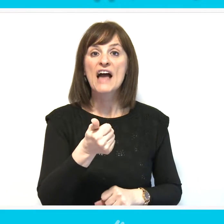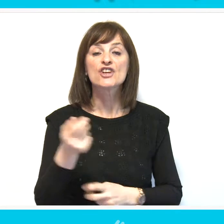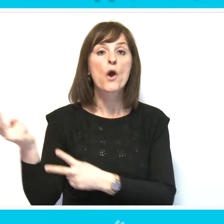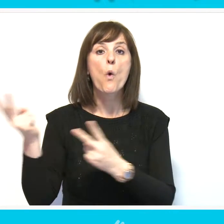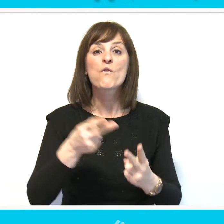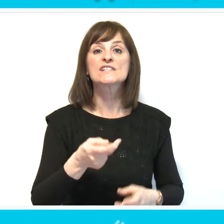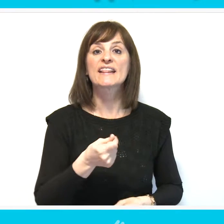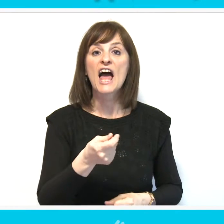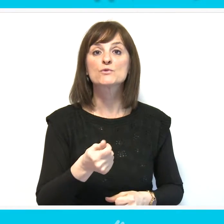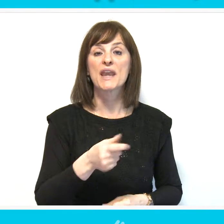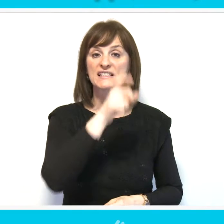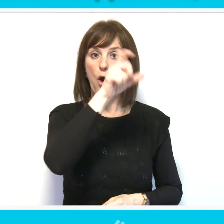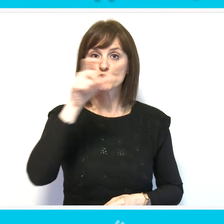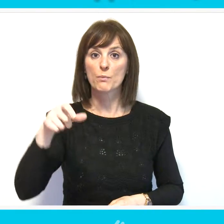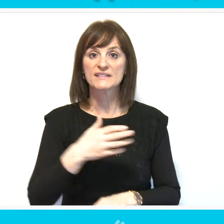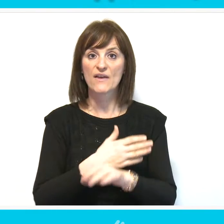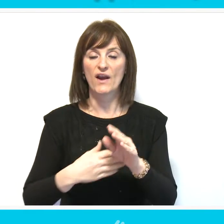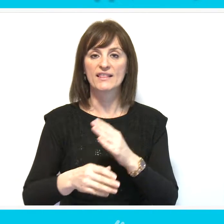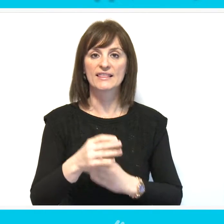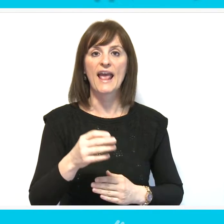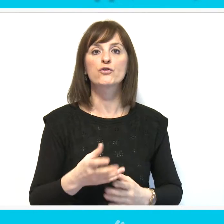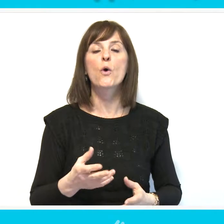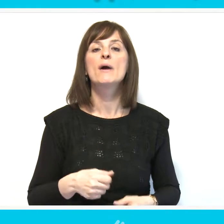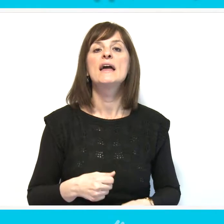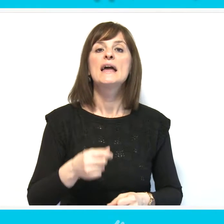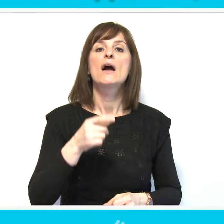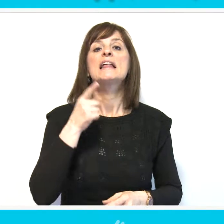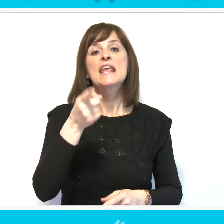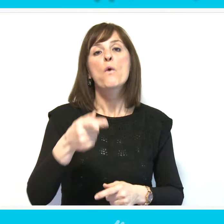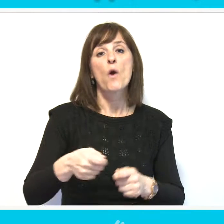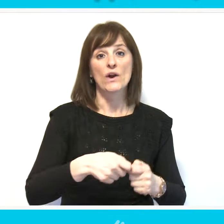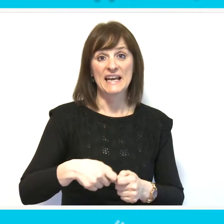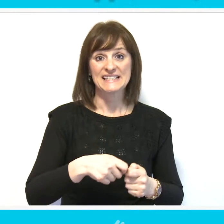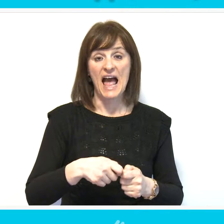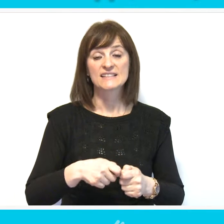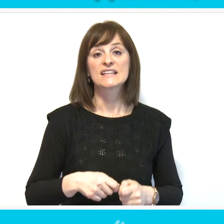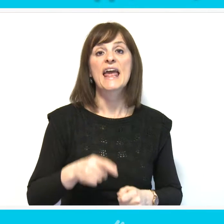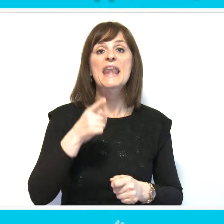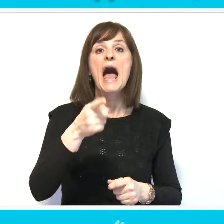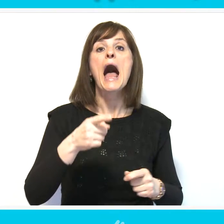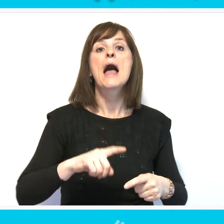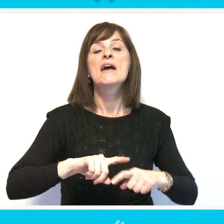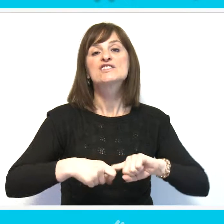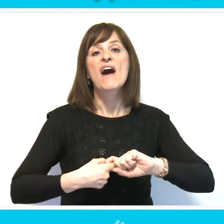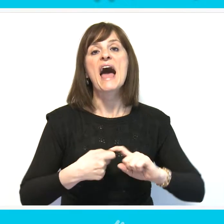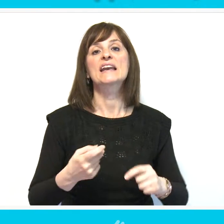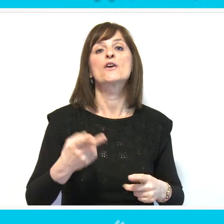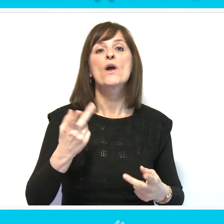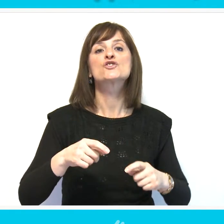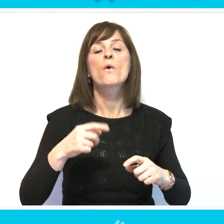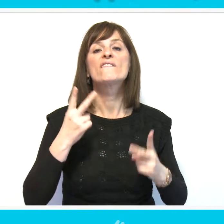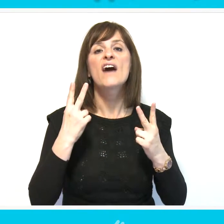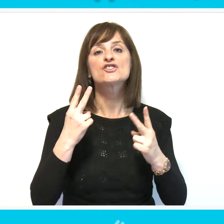uvoznih dažbina za osobe sa invaliditetom, odnosno njihove organizacije, na predmete posebno